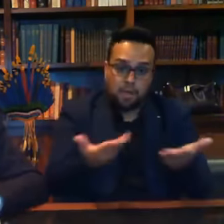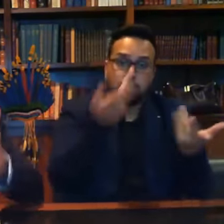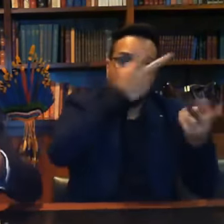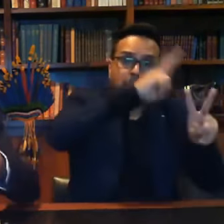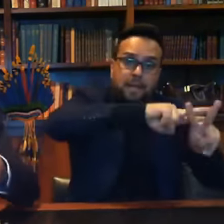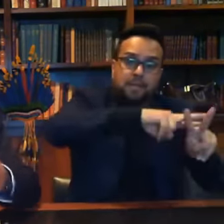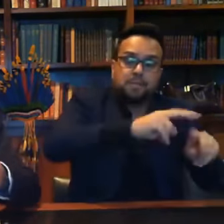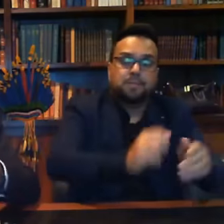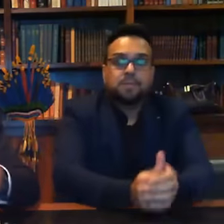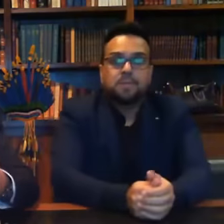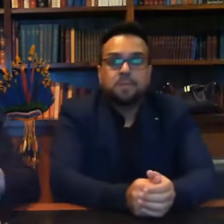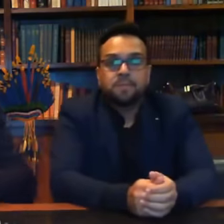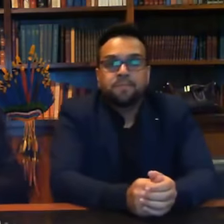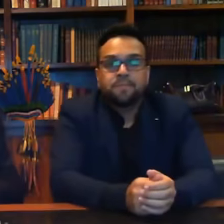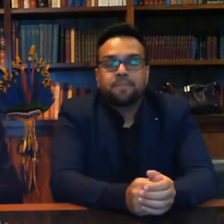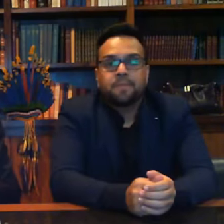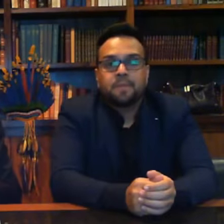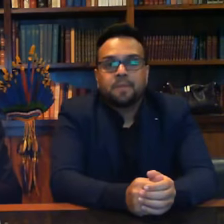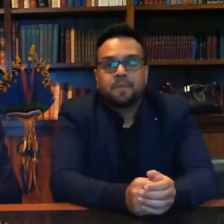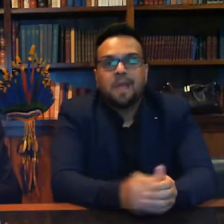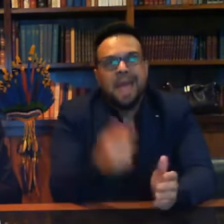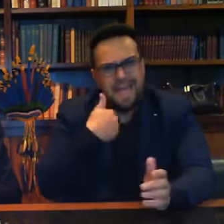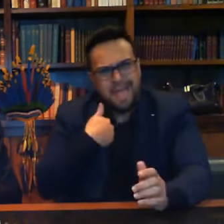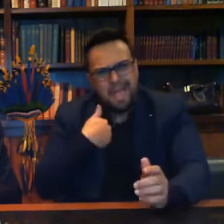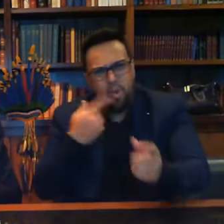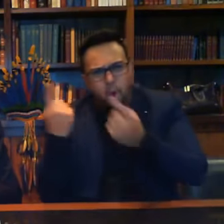e quem está tentando contra a democracia sou eu?